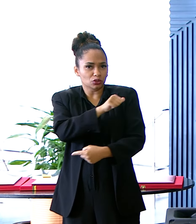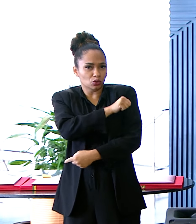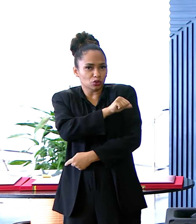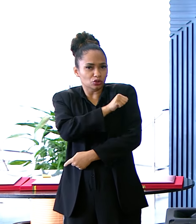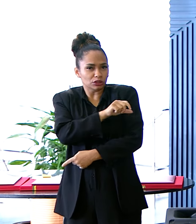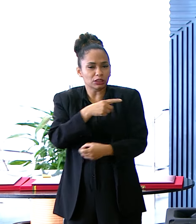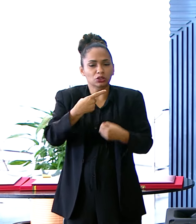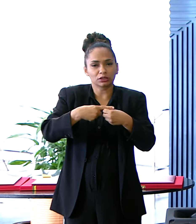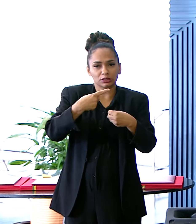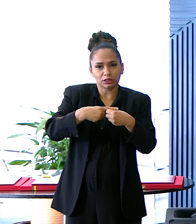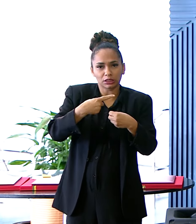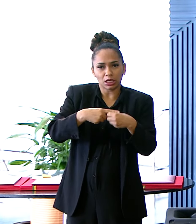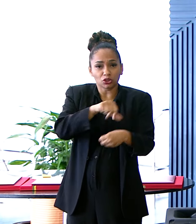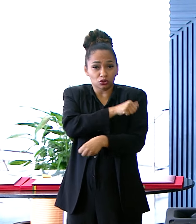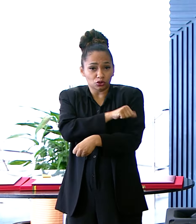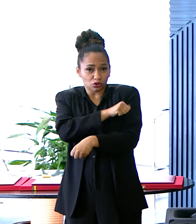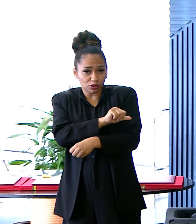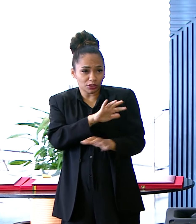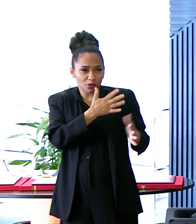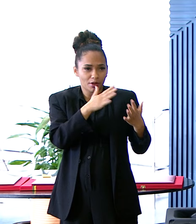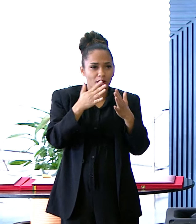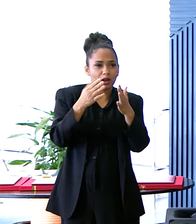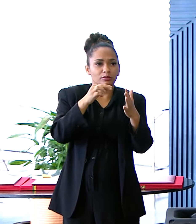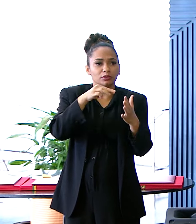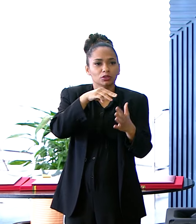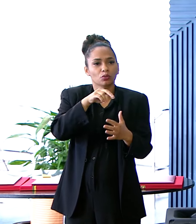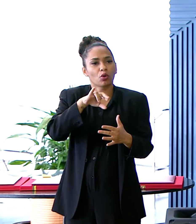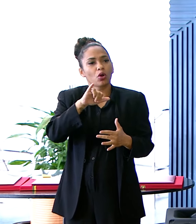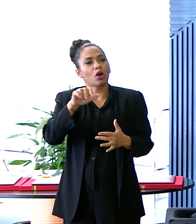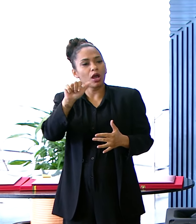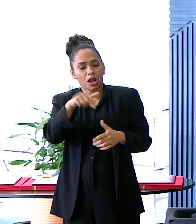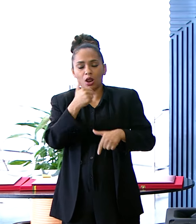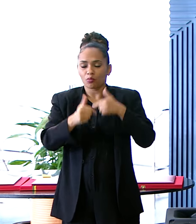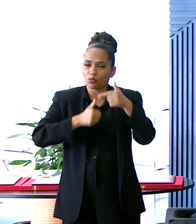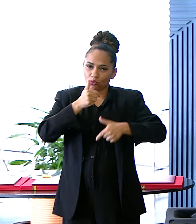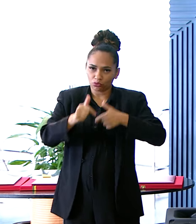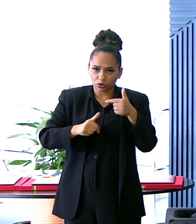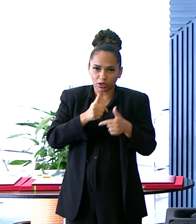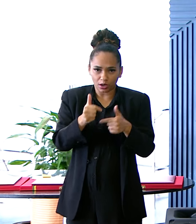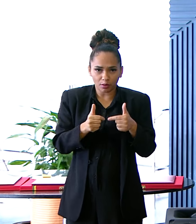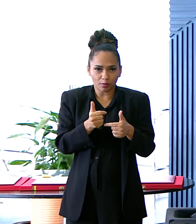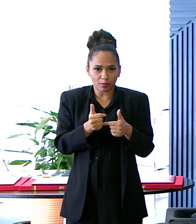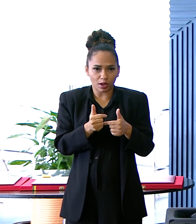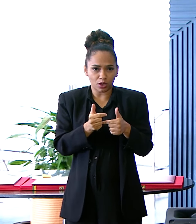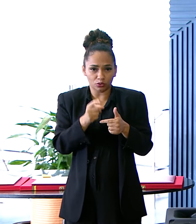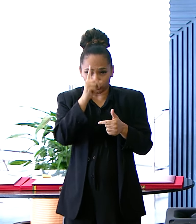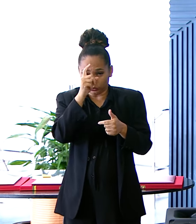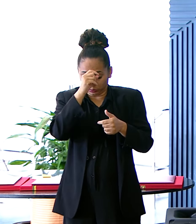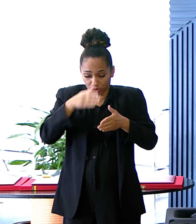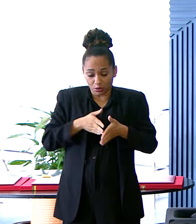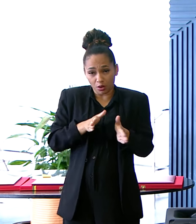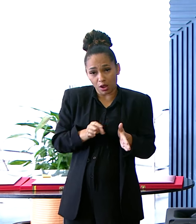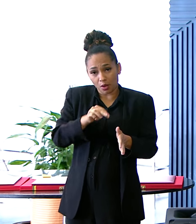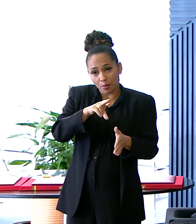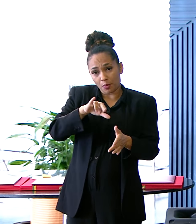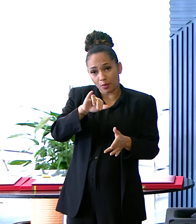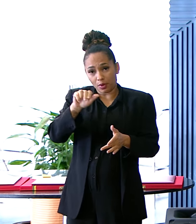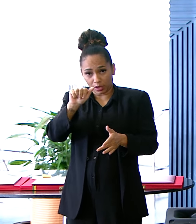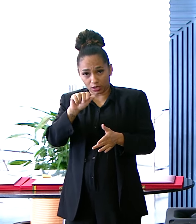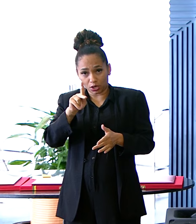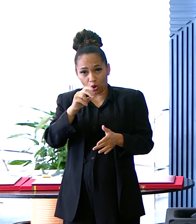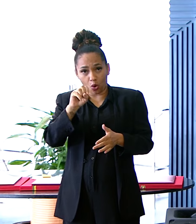Janeiro E do nosso Estado Parabenizar a Ana Muraia aqui Pelo seu grande trabalho Na maternidade Maria Amélia Buarque de Holanda E dizer Do nosso